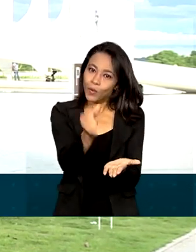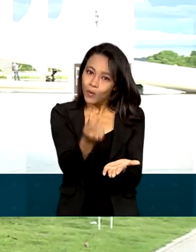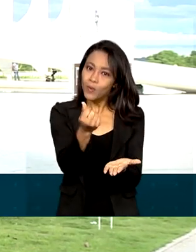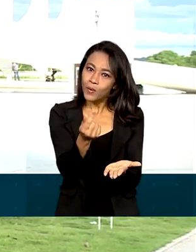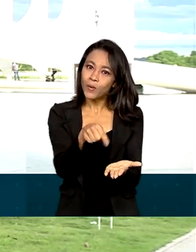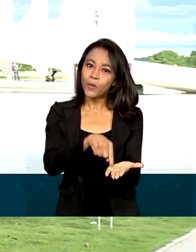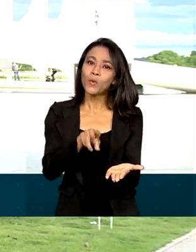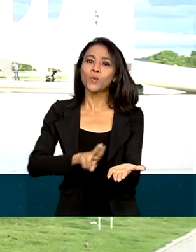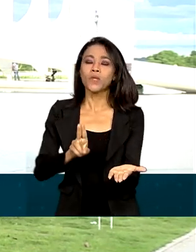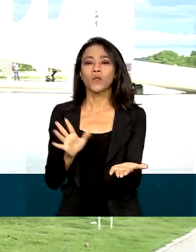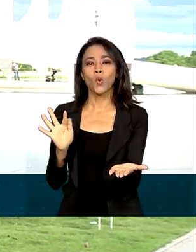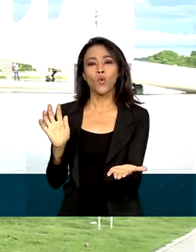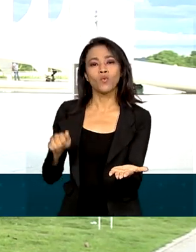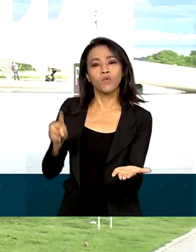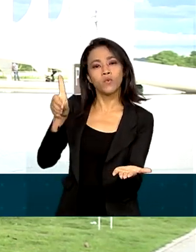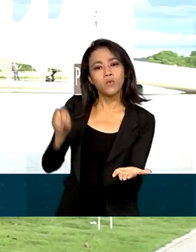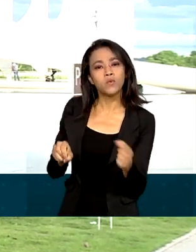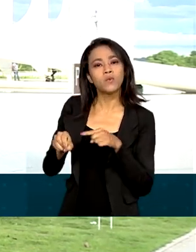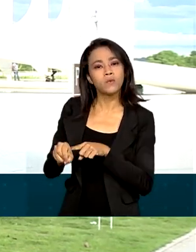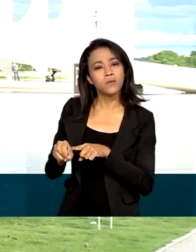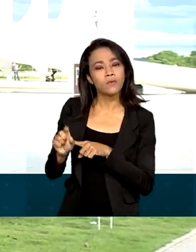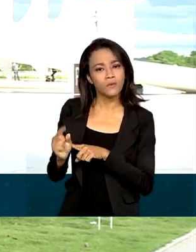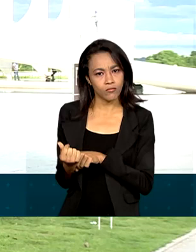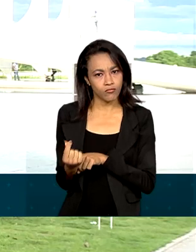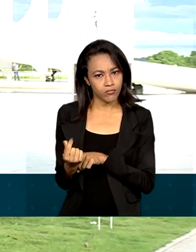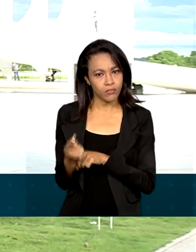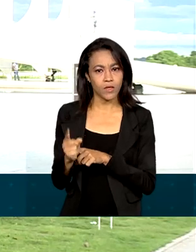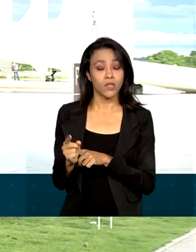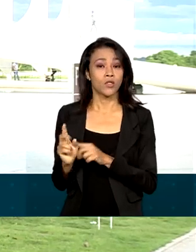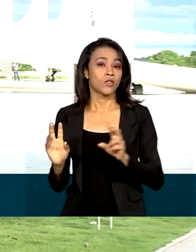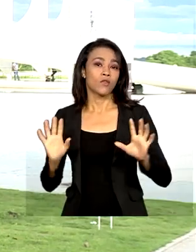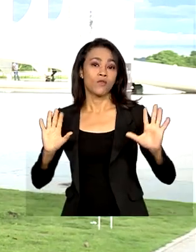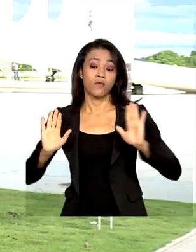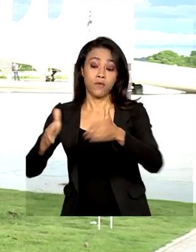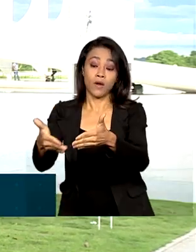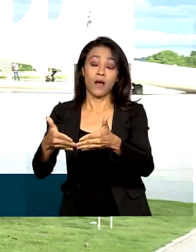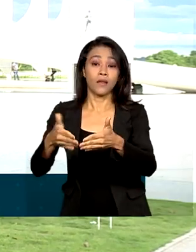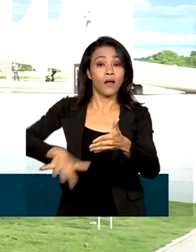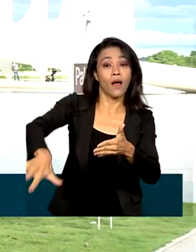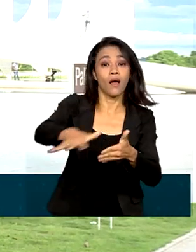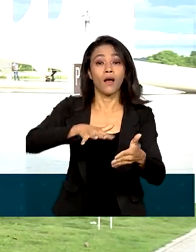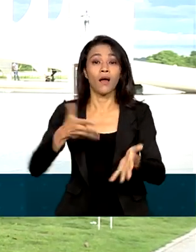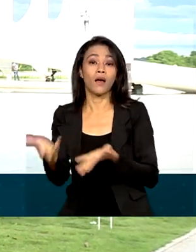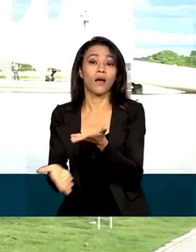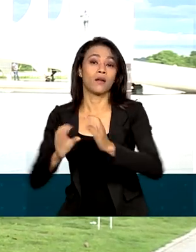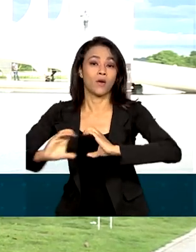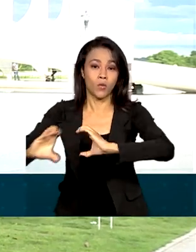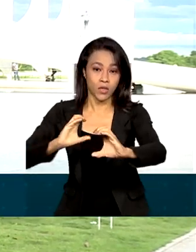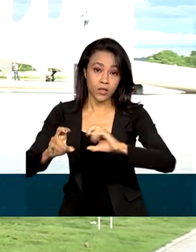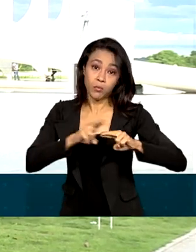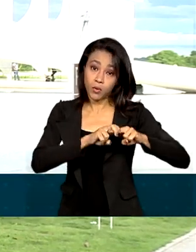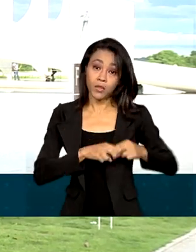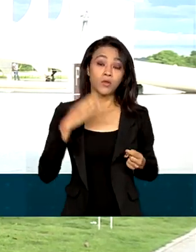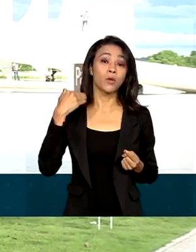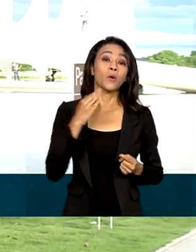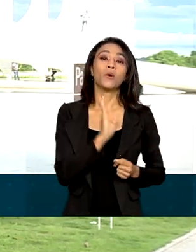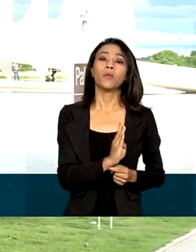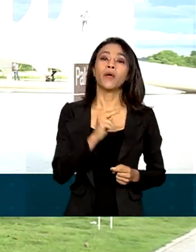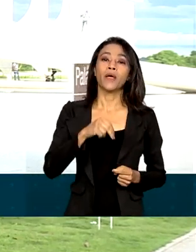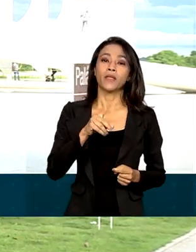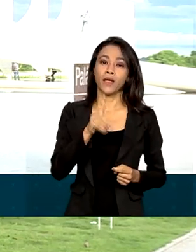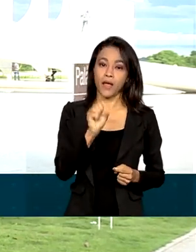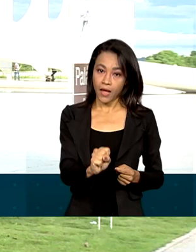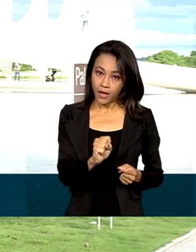do Fundo de Universalização dos Serviços de Telecomunicações. Com isso, o BNDES, Banco Nacional de